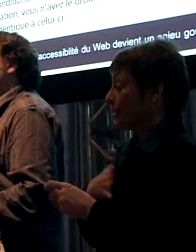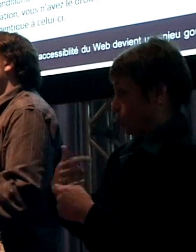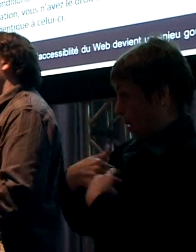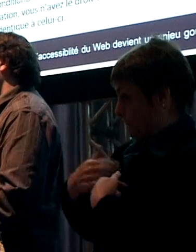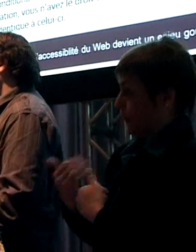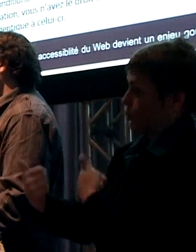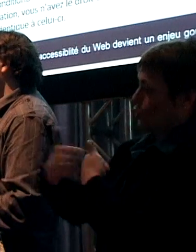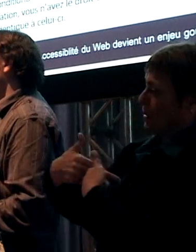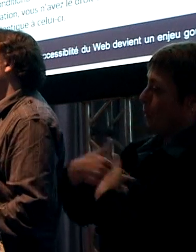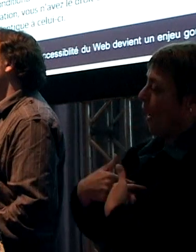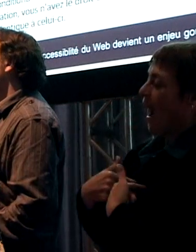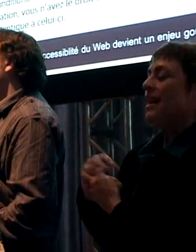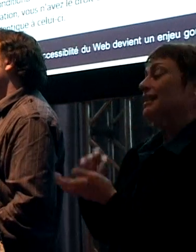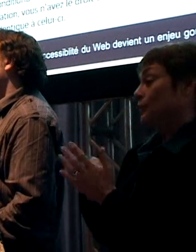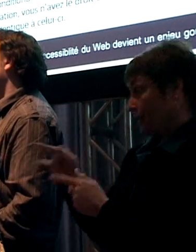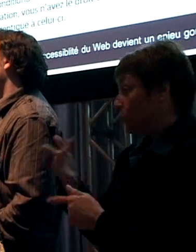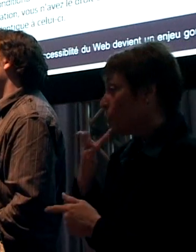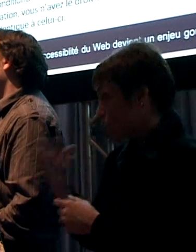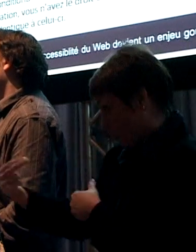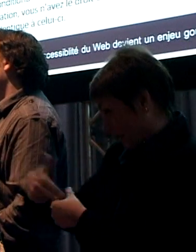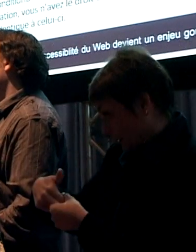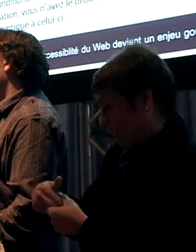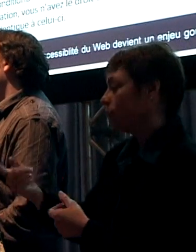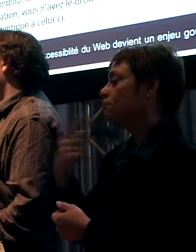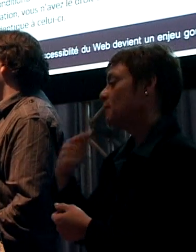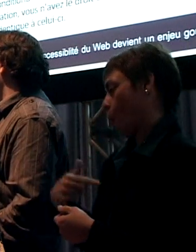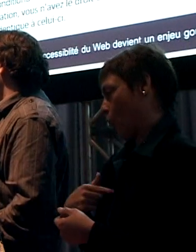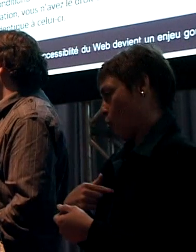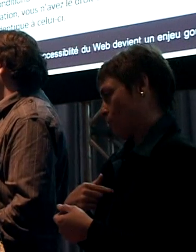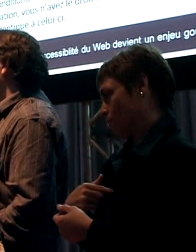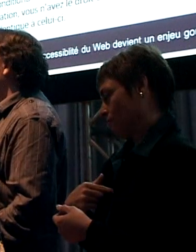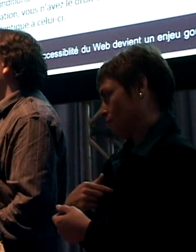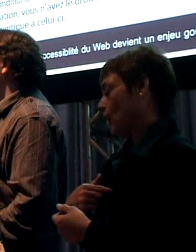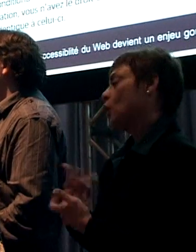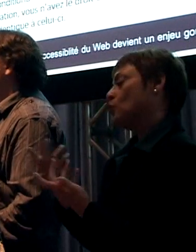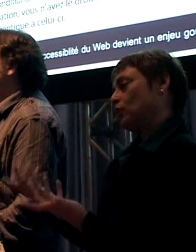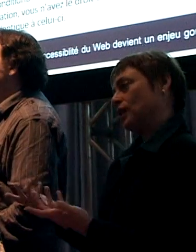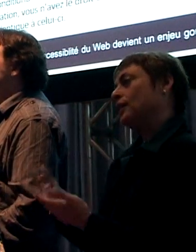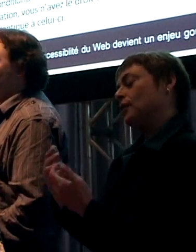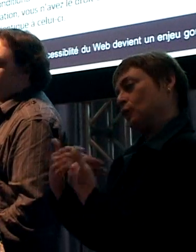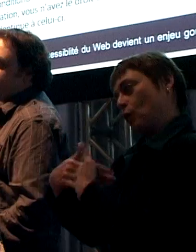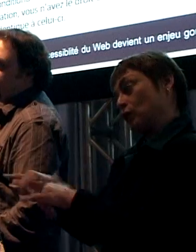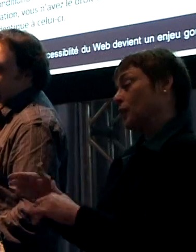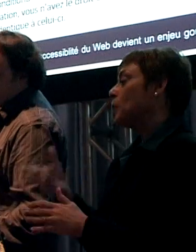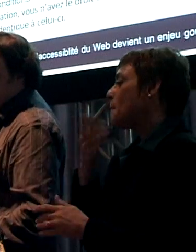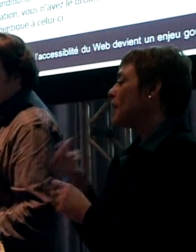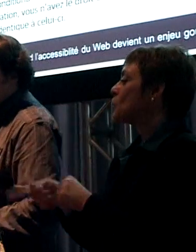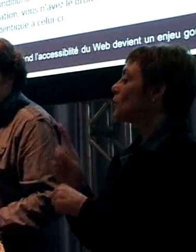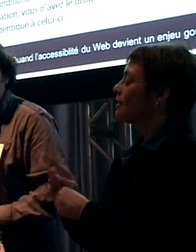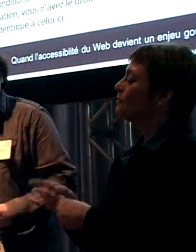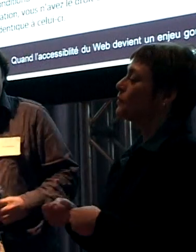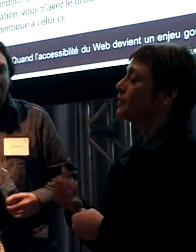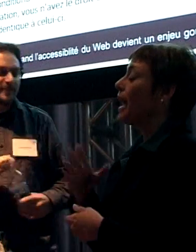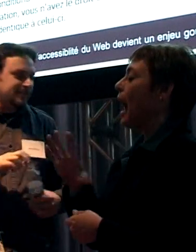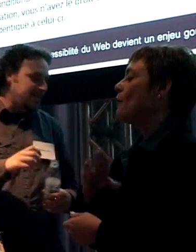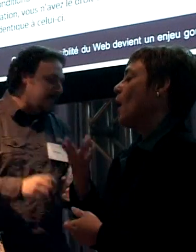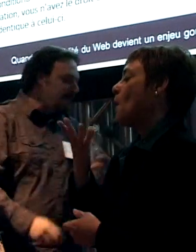-le-moi savoir, je l'offrirai sur le coup. Et sinon, bien c'est ça, je vous invite à poursuivre la journée et à avoir beaucoup de plaisir. Merci.